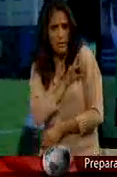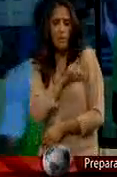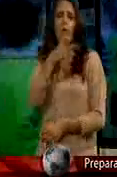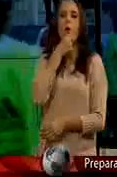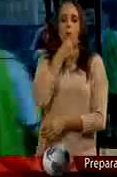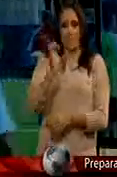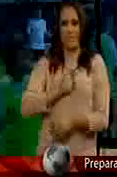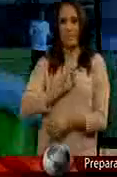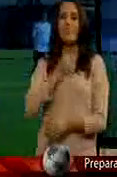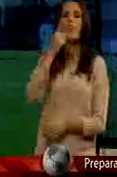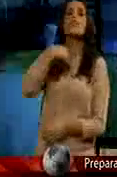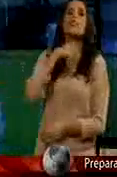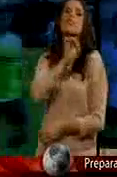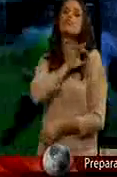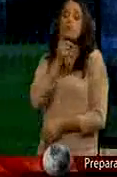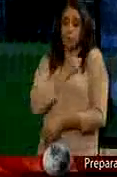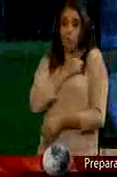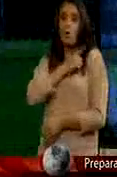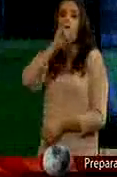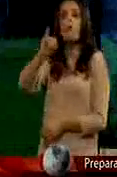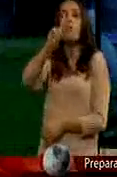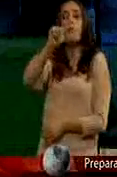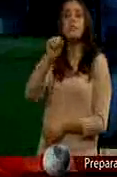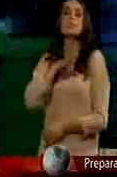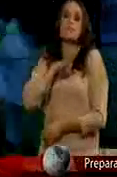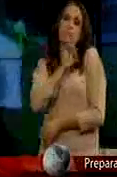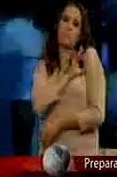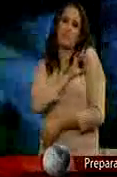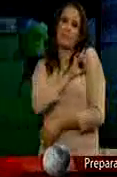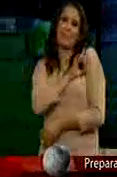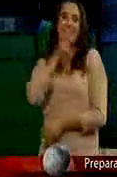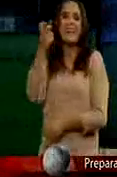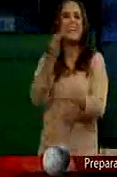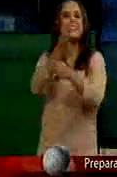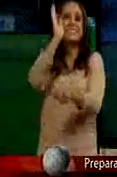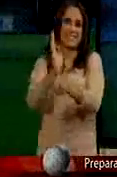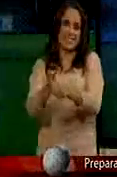dijo Solo Judas Tuvo miedo Interprétenle Como quiera